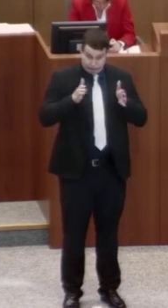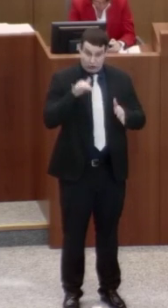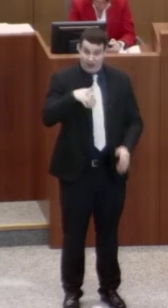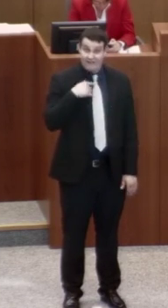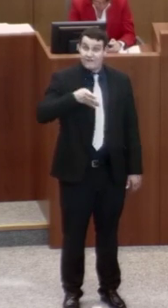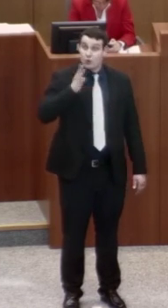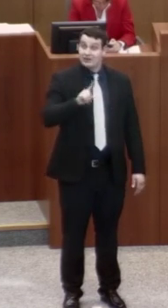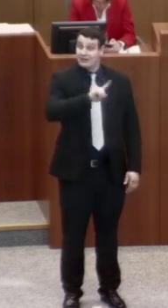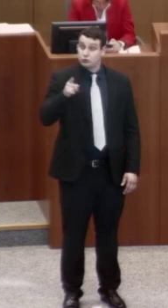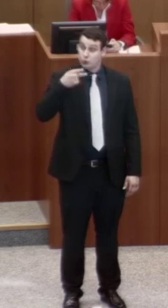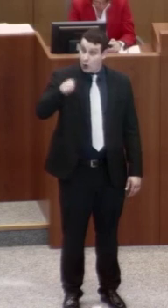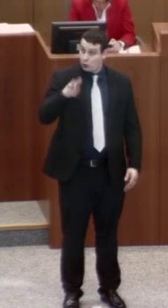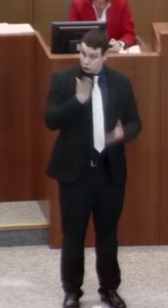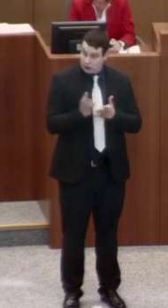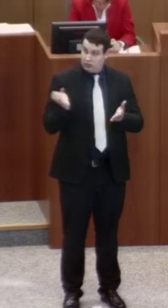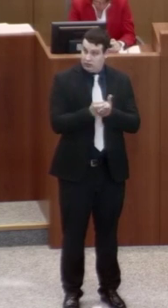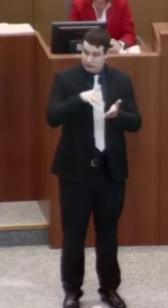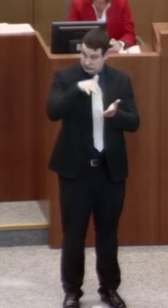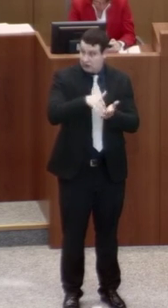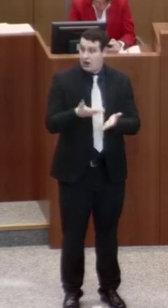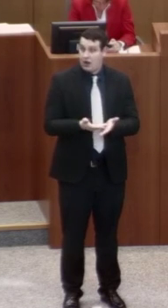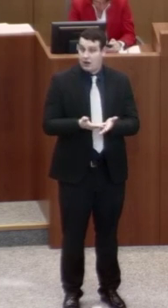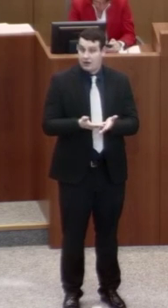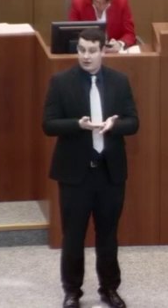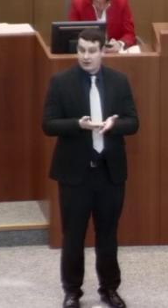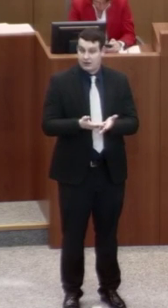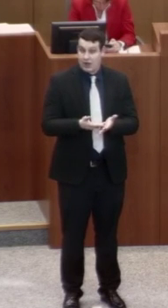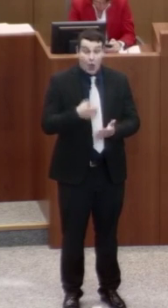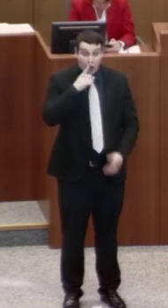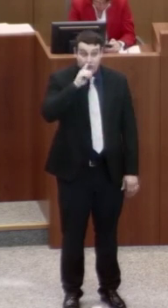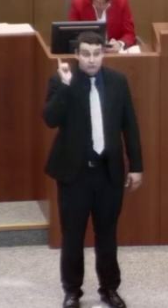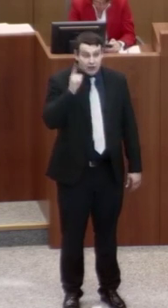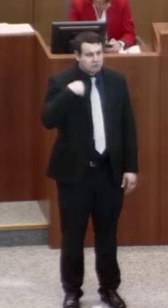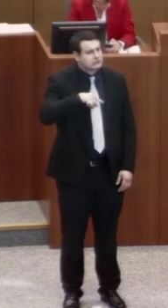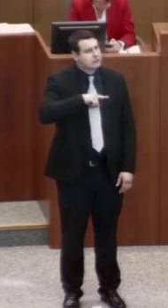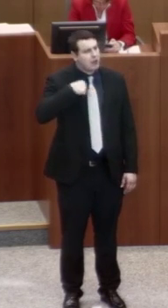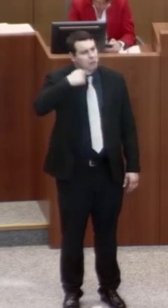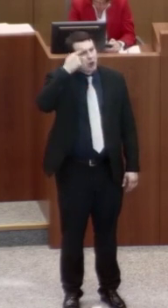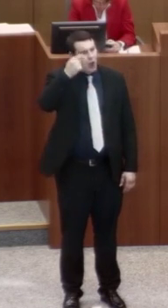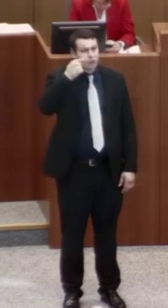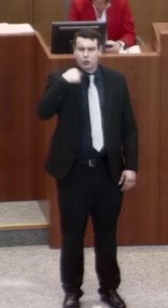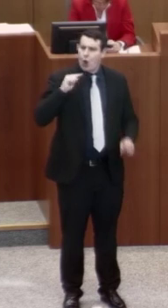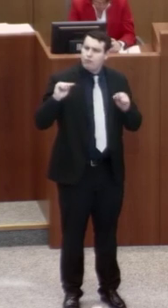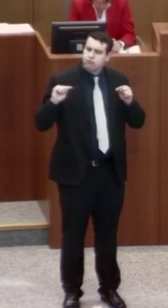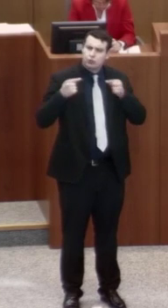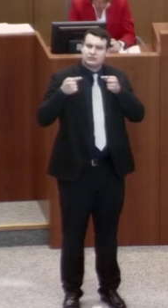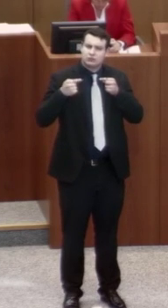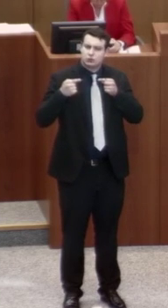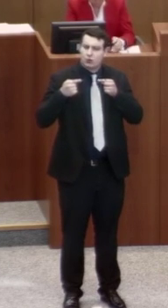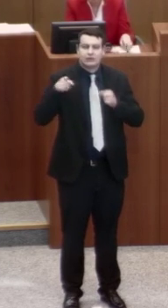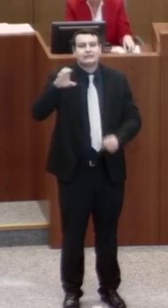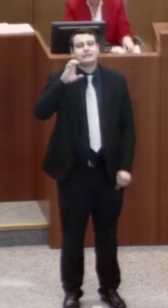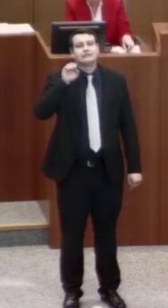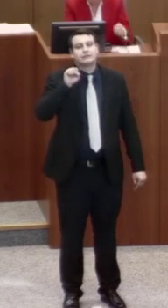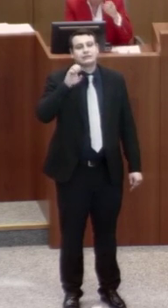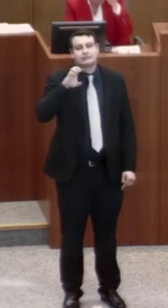.000 Euro eingestellt. Überhaupt hätte ich ja eigentlich gedacht, meine Damen und Herren von der Opposition, bei der CDU weiß ich,